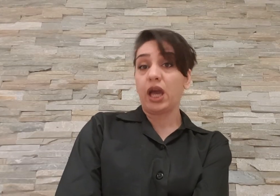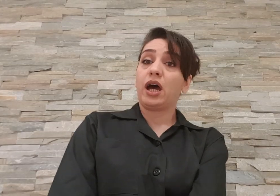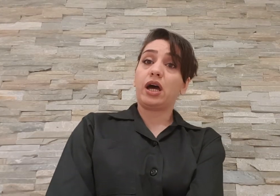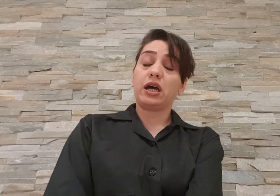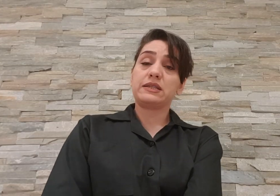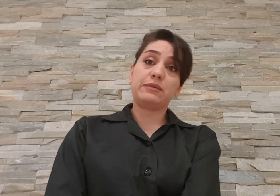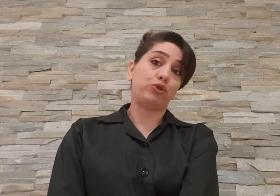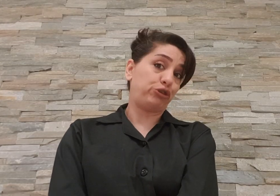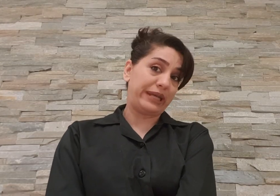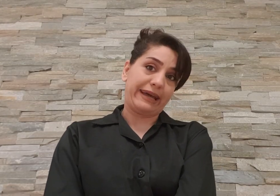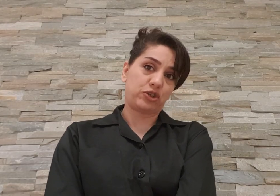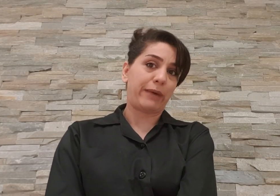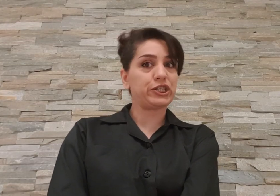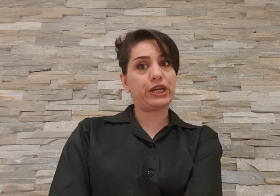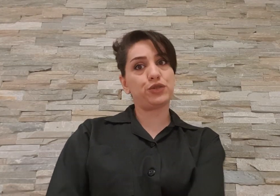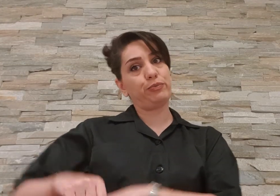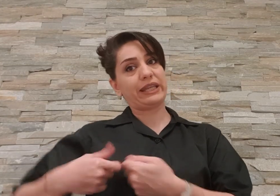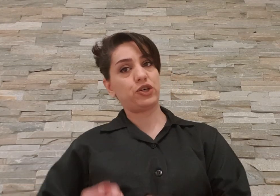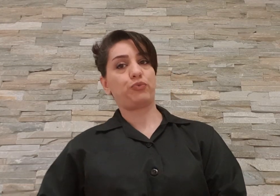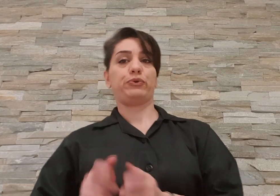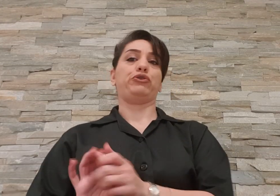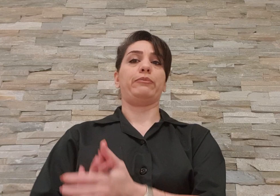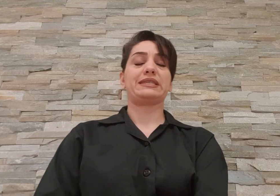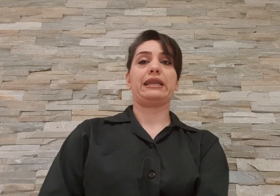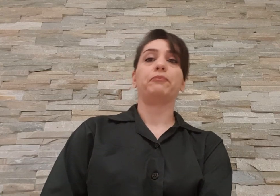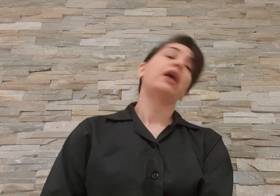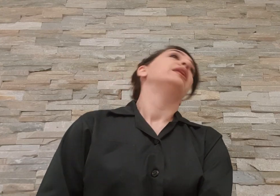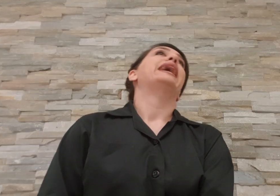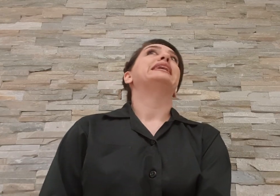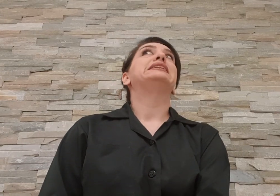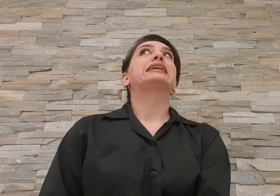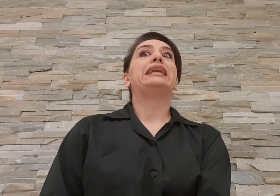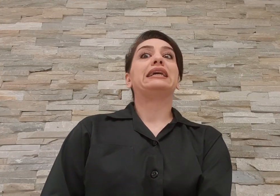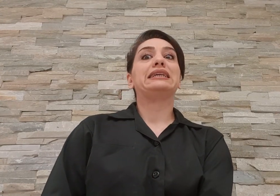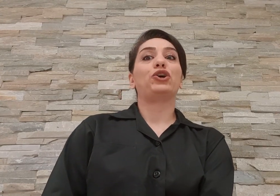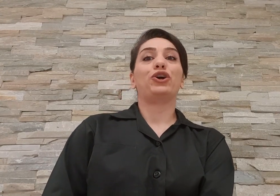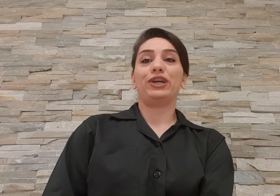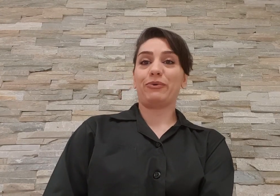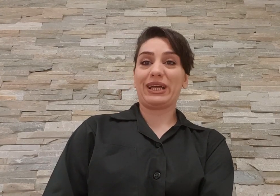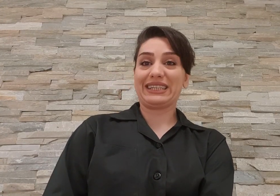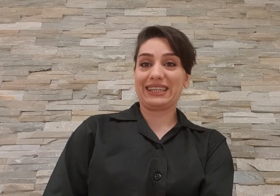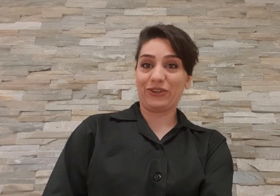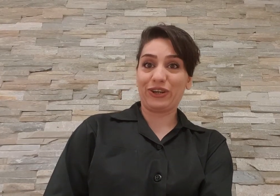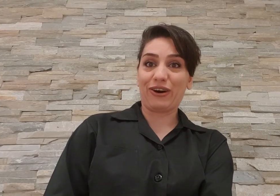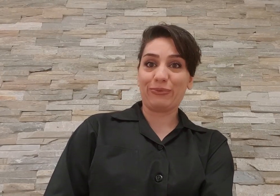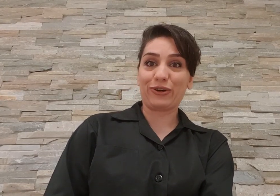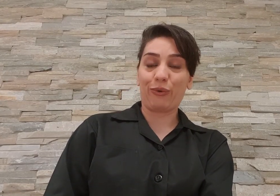زیپ و دکمه نداشت همش کش بود و کش رو بتا بزنیم در نتیجه خیلی از زندانی هایی که با من در زندان های امریکا